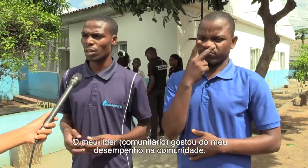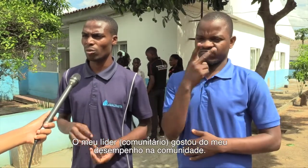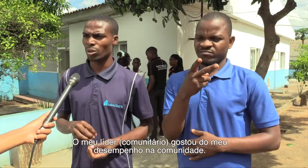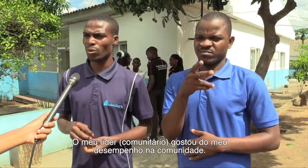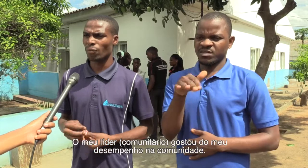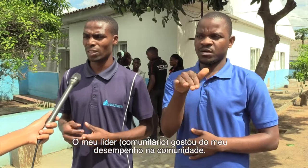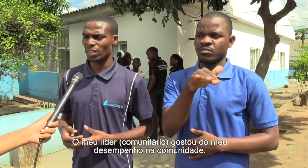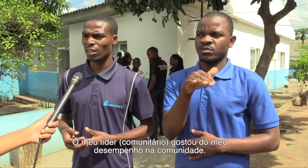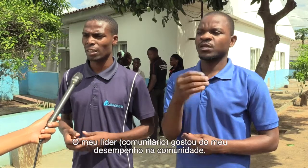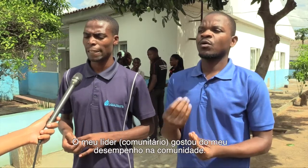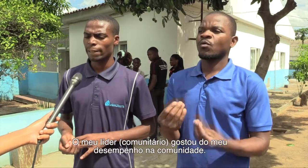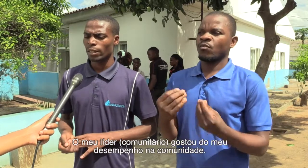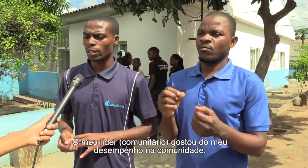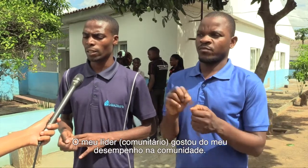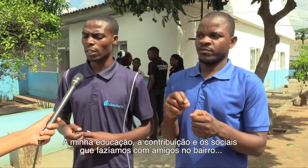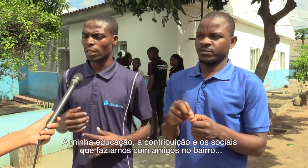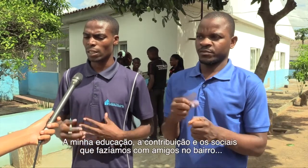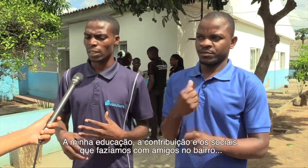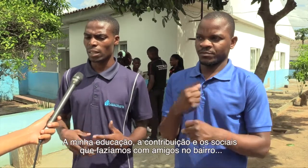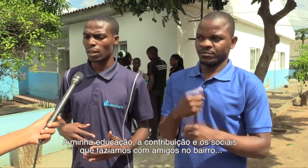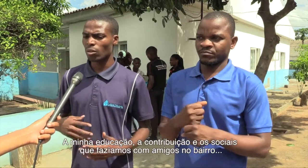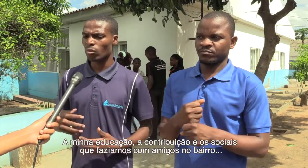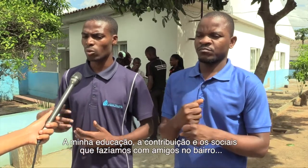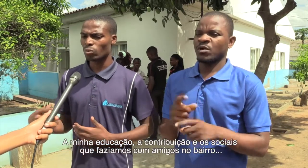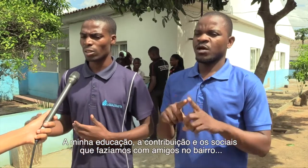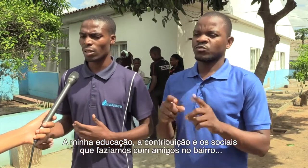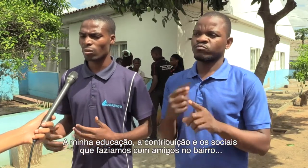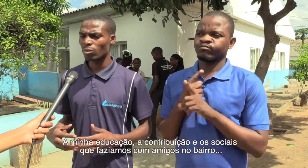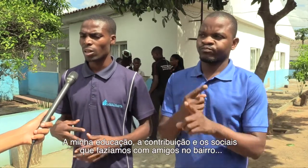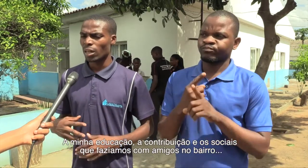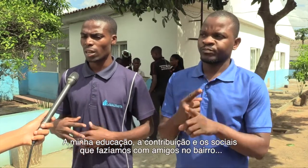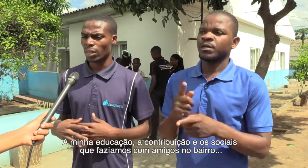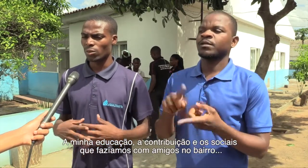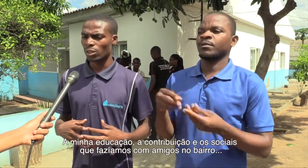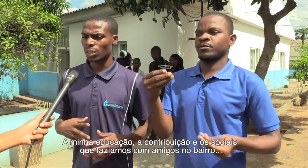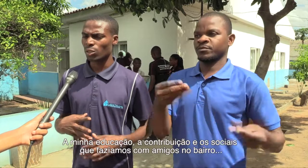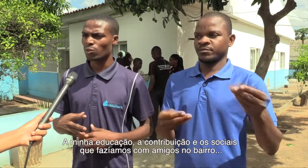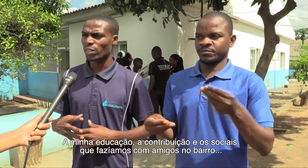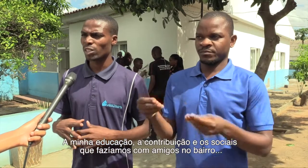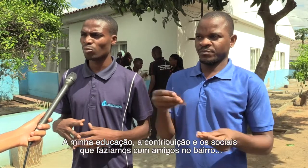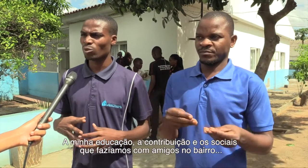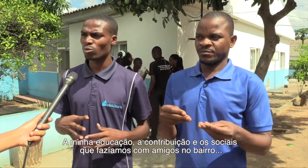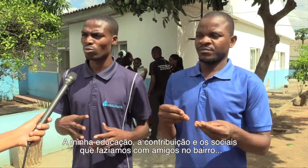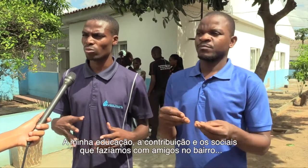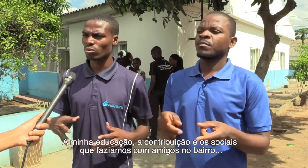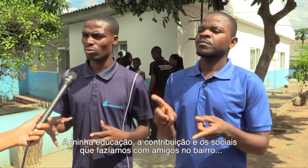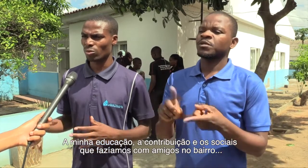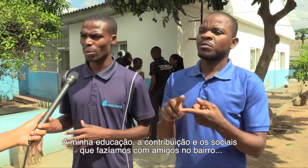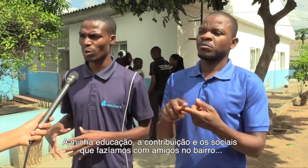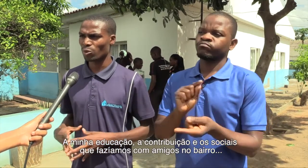aquilo que eu fazia, a dedicação, a contribuição, aqueles sociais que nós fazíamos com os amigos